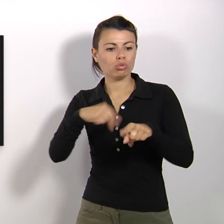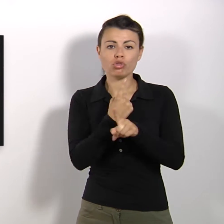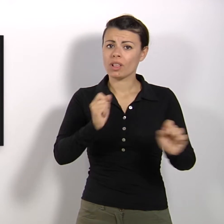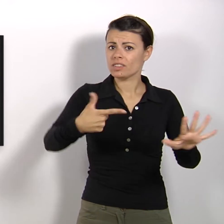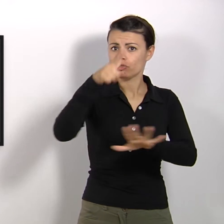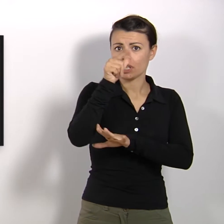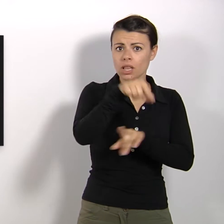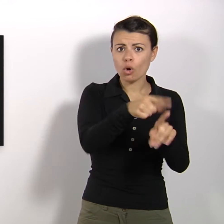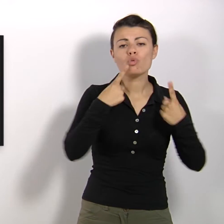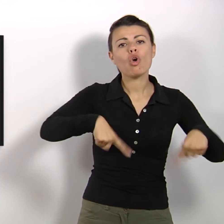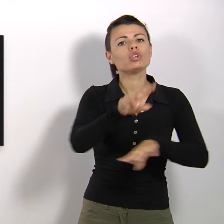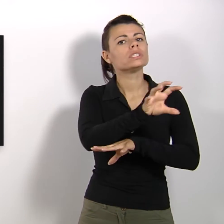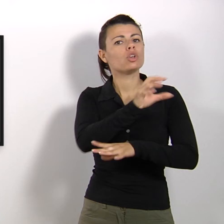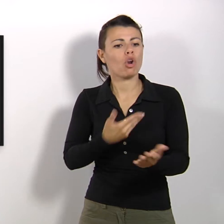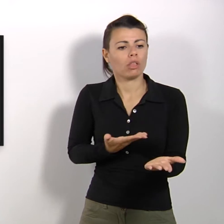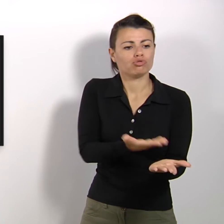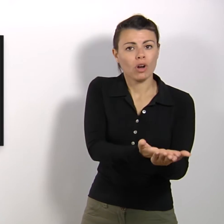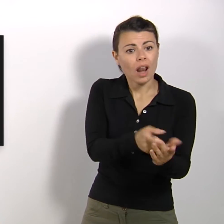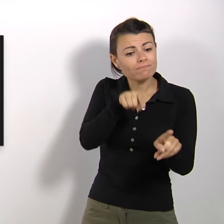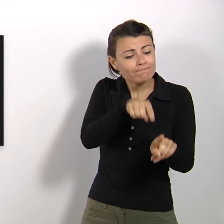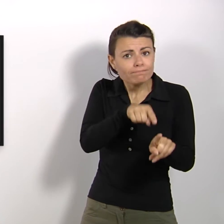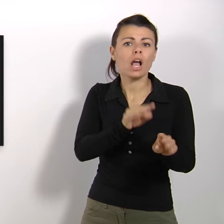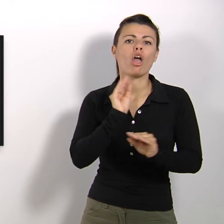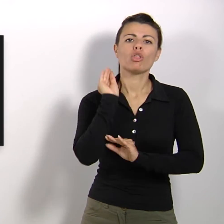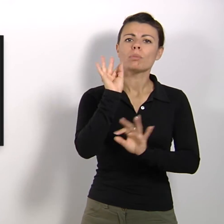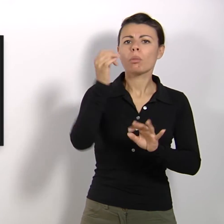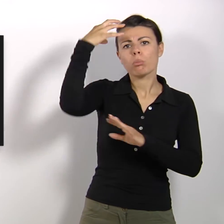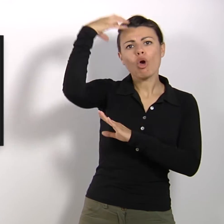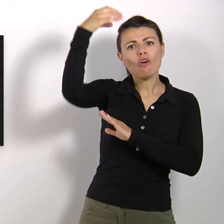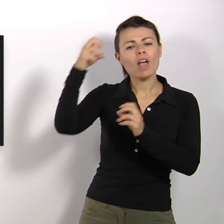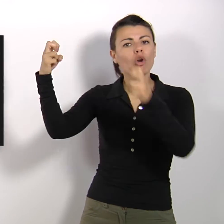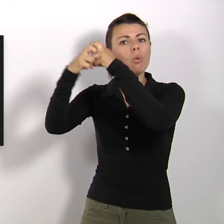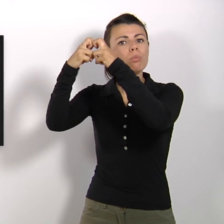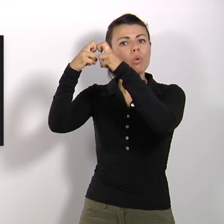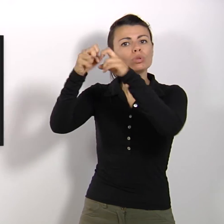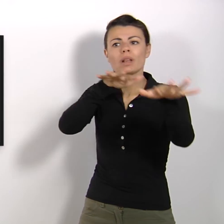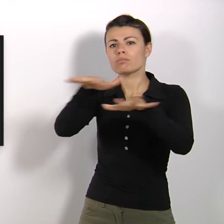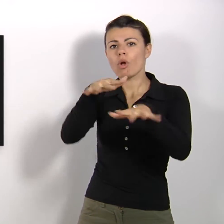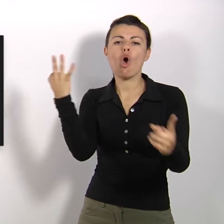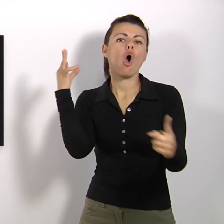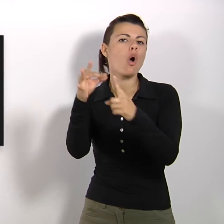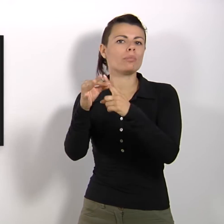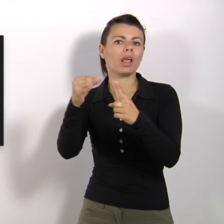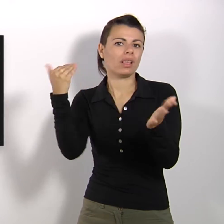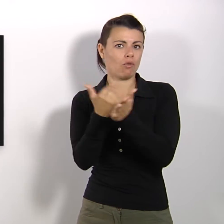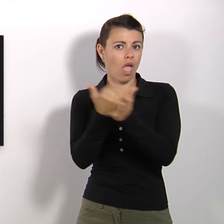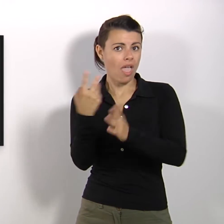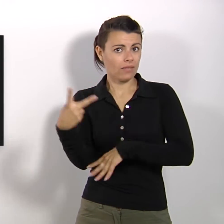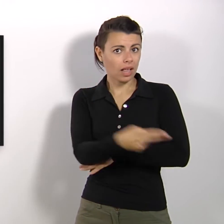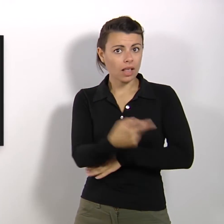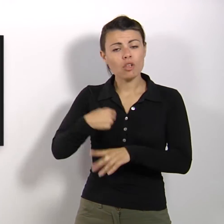regionale il prossimo 17 luglio e con la quale si chiede al Governo di attivarsi con Bruxelles per scongiurare l'ipotesi.